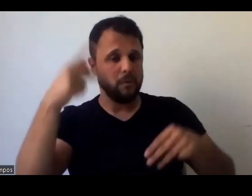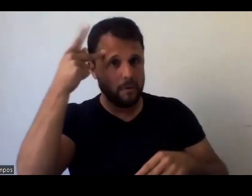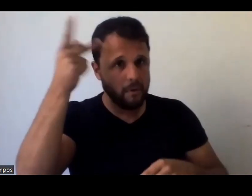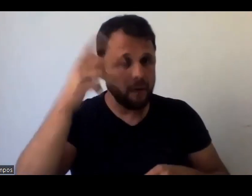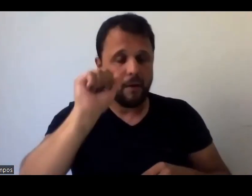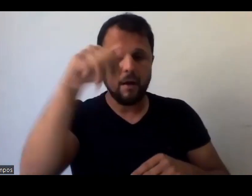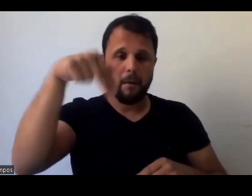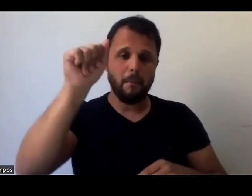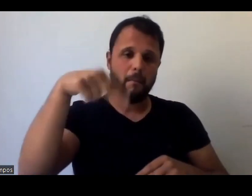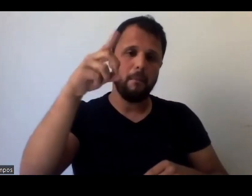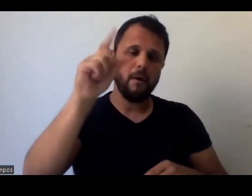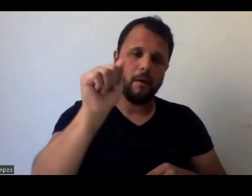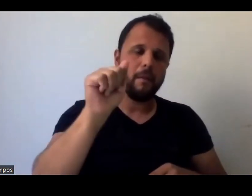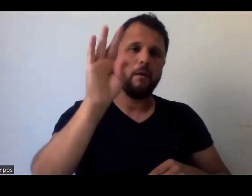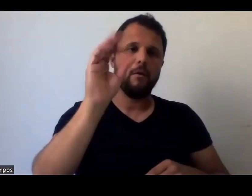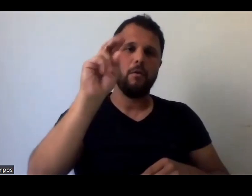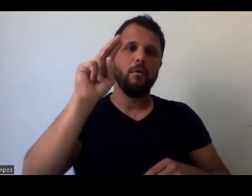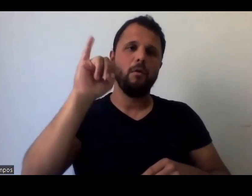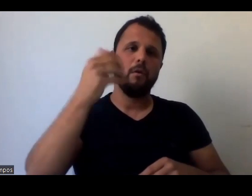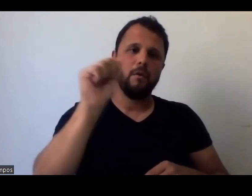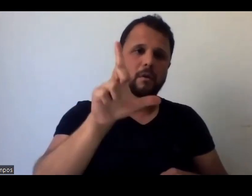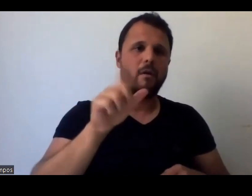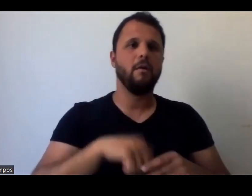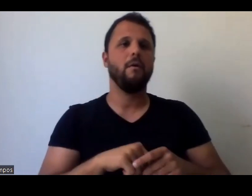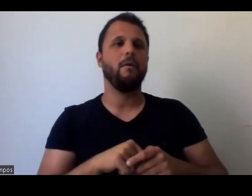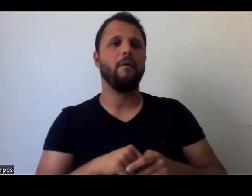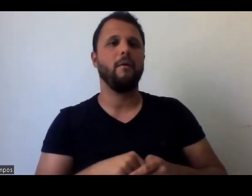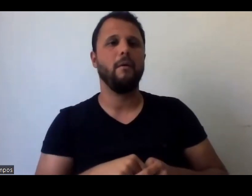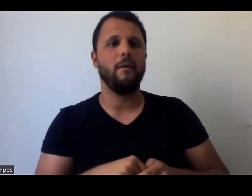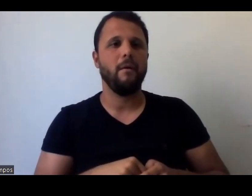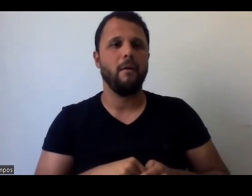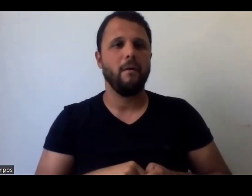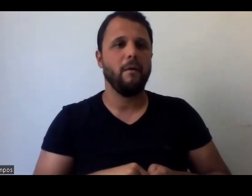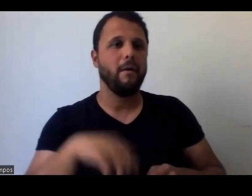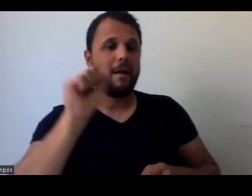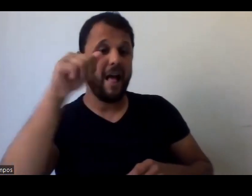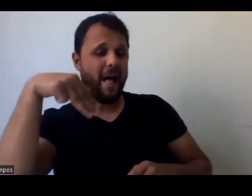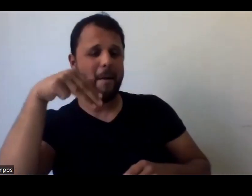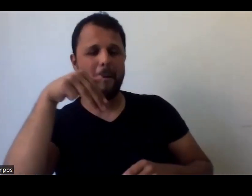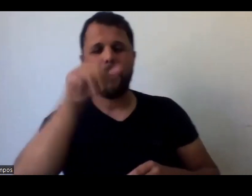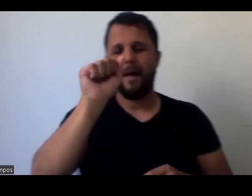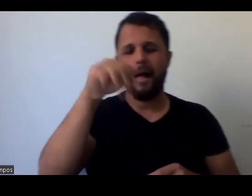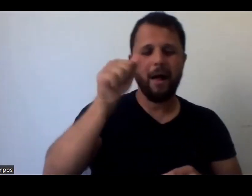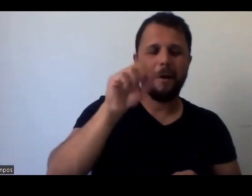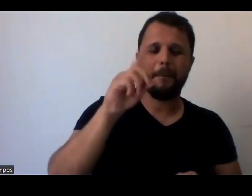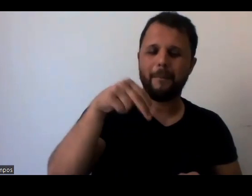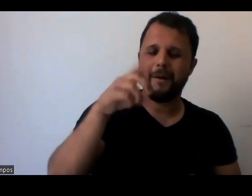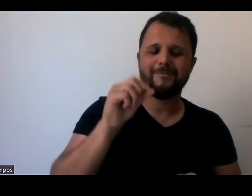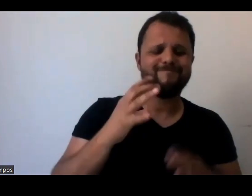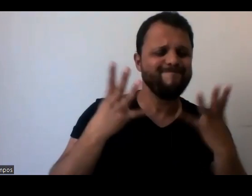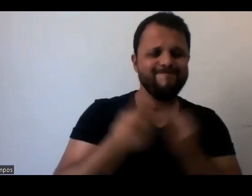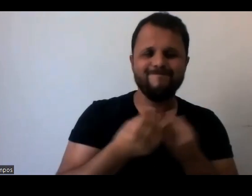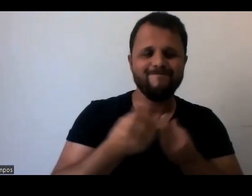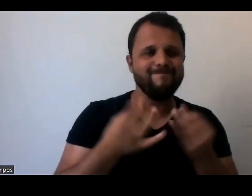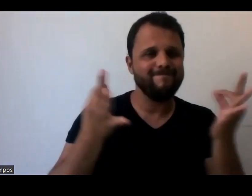Tojal, que é uma das pessoas que tem que estar na nossa história aqui. Amanda, genial, Amanda, podia estar aqui Célio Turino,